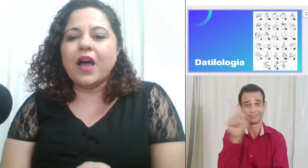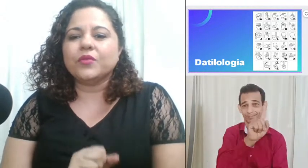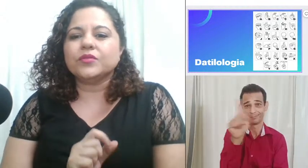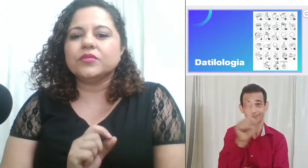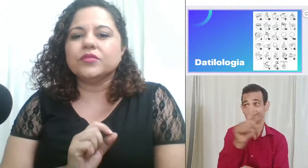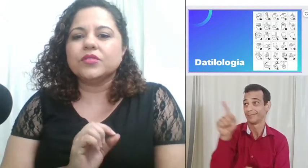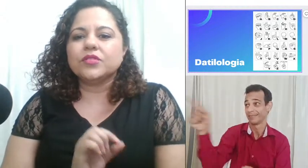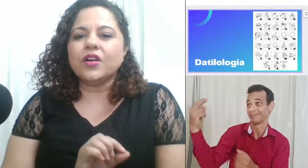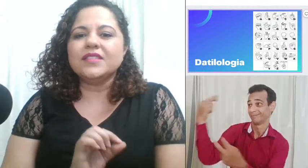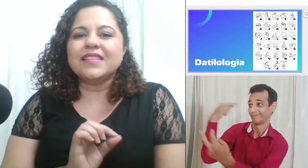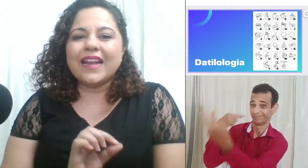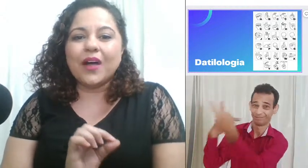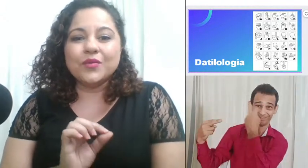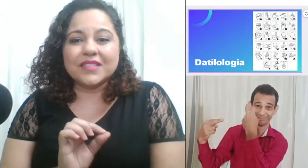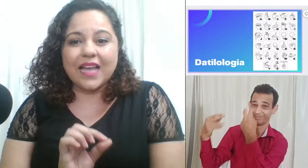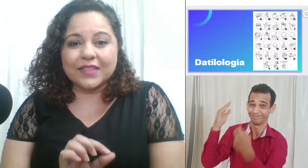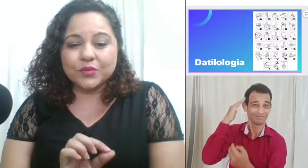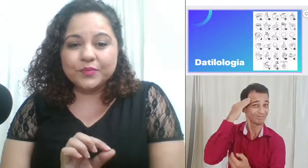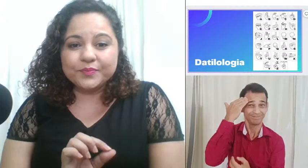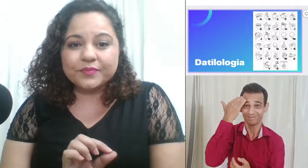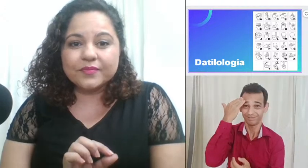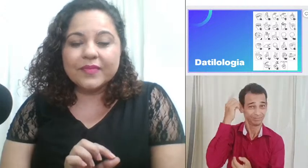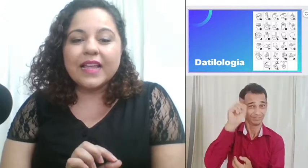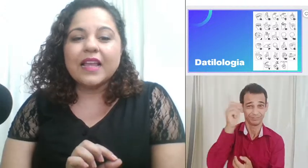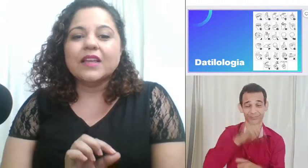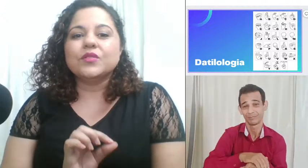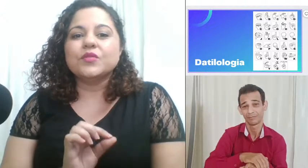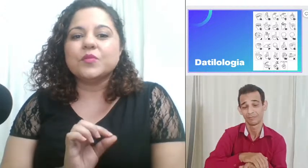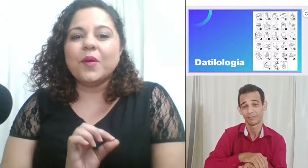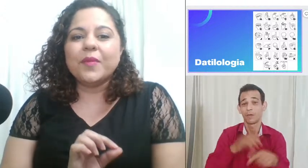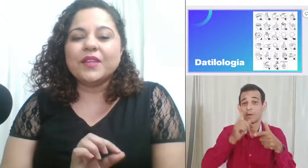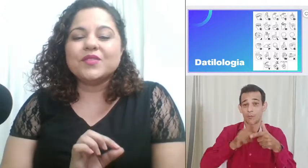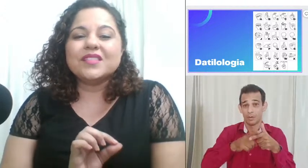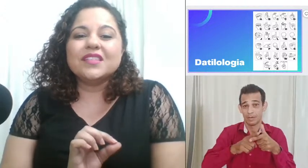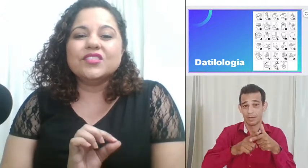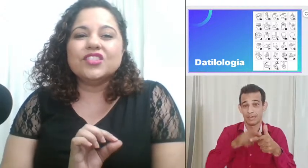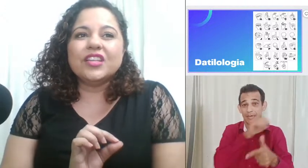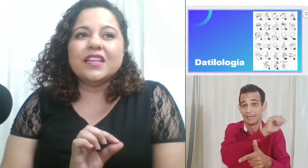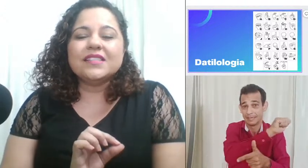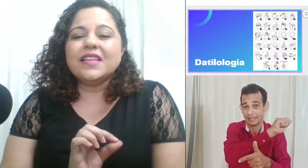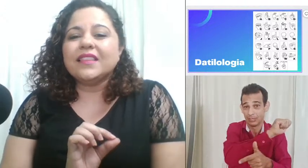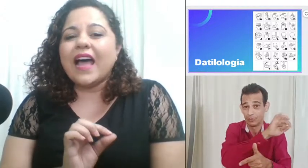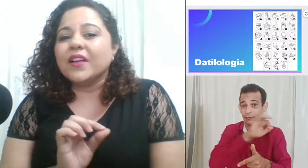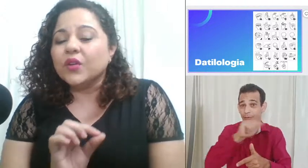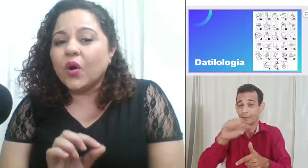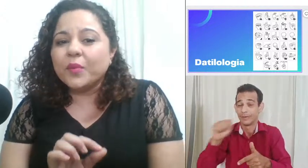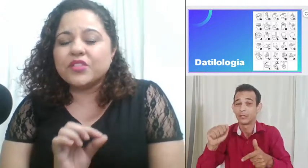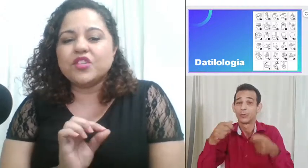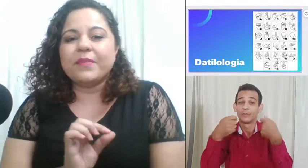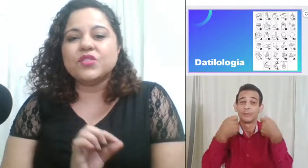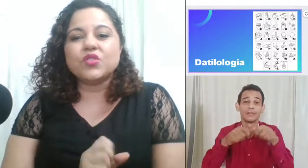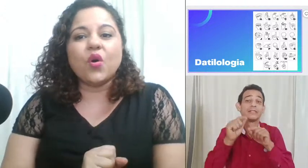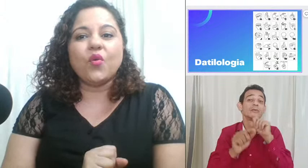só será usado nos momentos de citar nomes de pessoas,